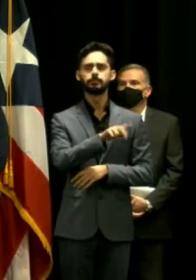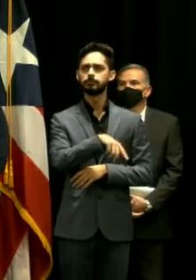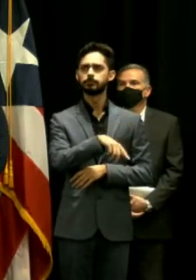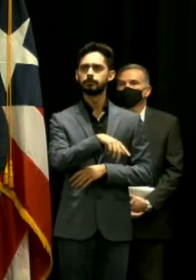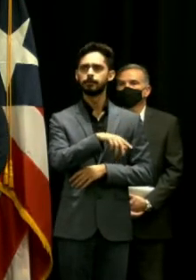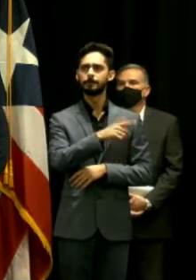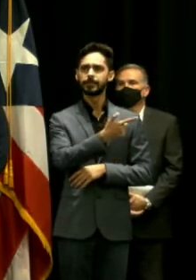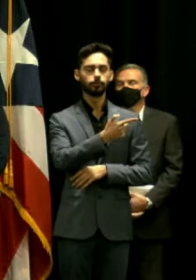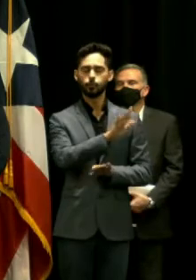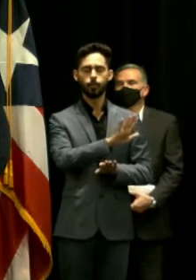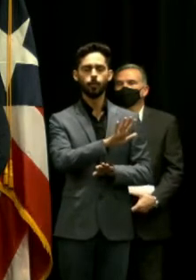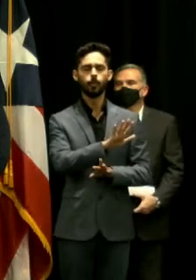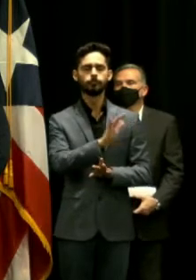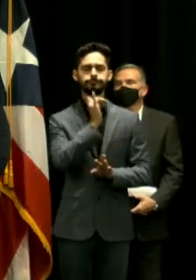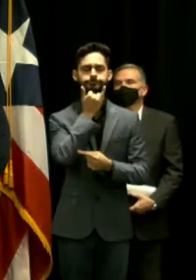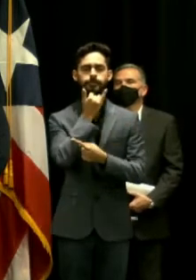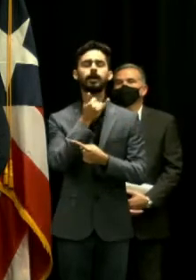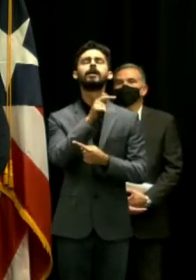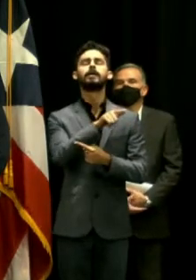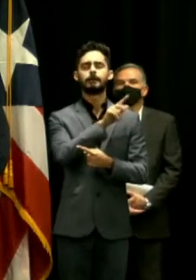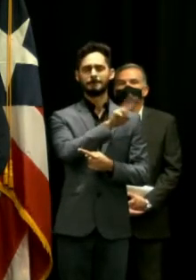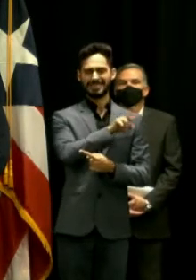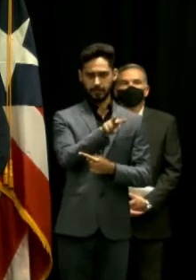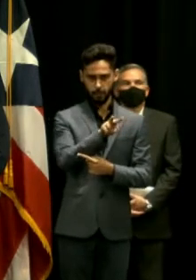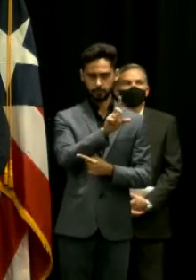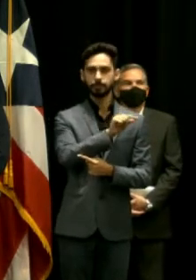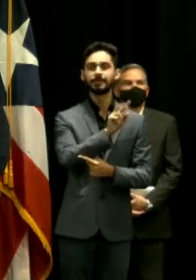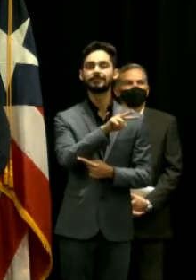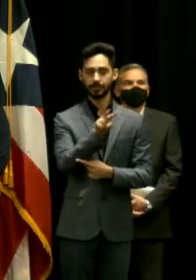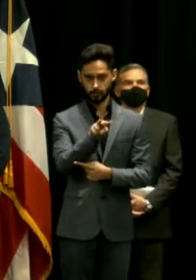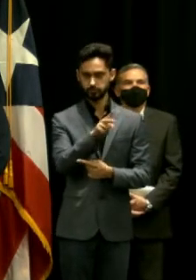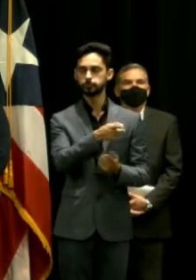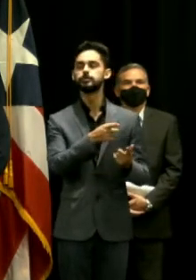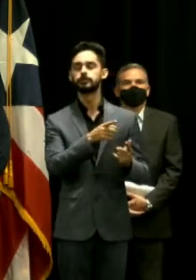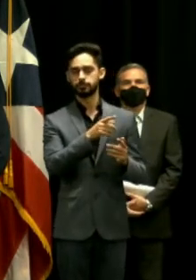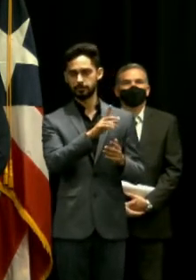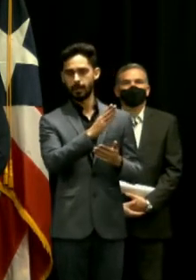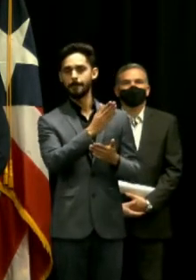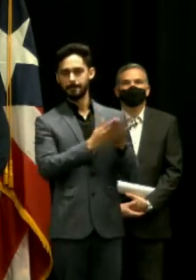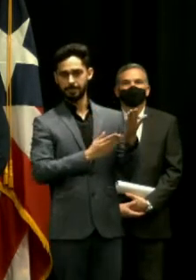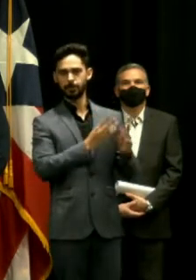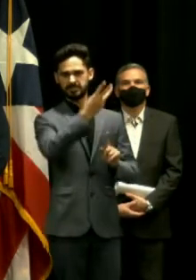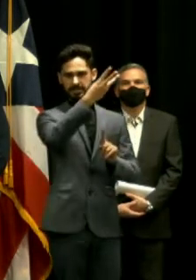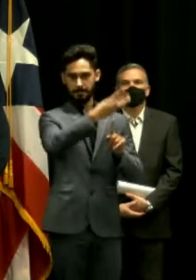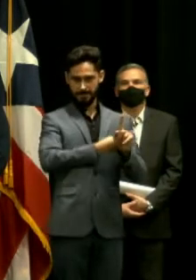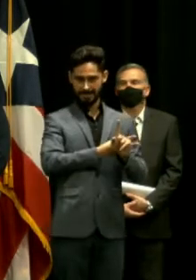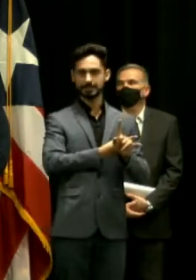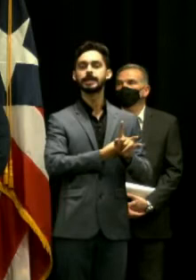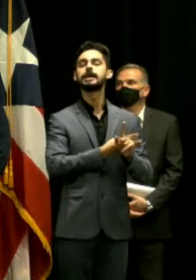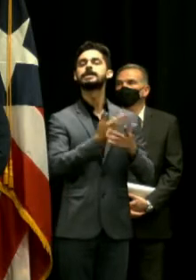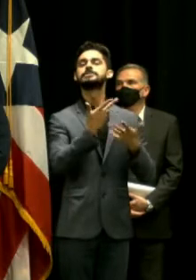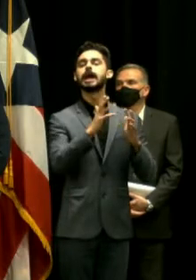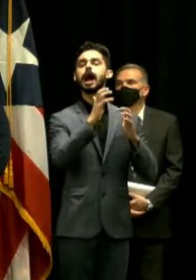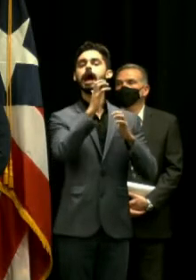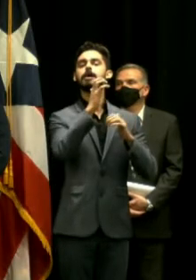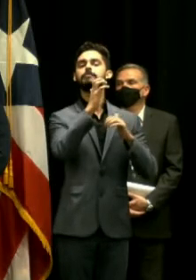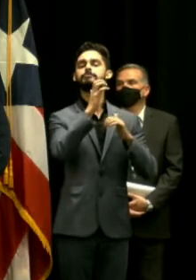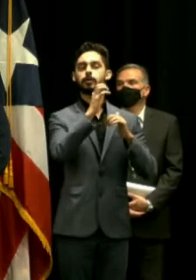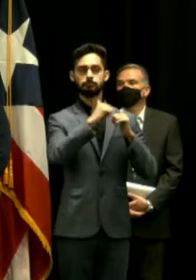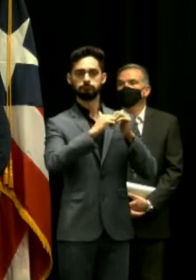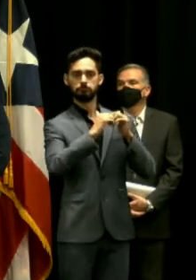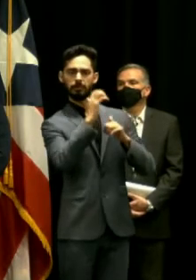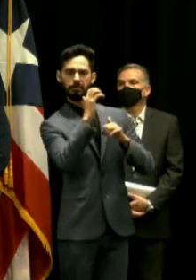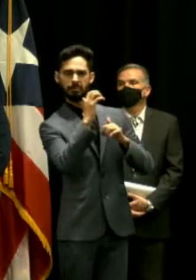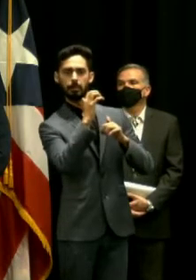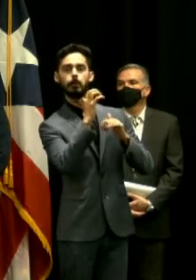perdón 22 durante el primer trimestre del 2022 se va a completar la demolición y ya se van a tener los planos